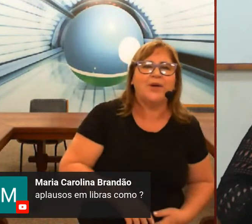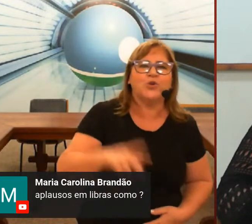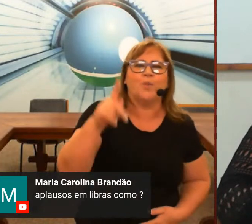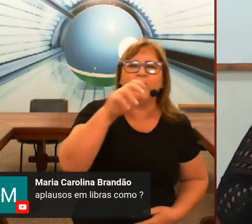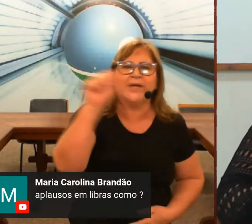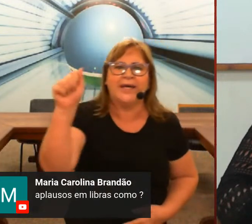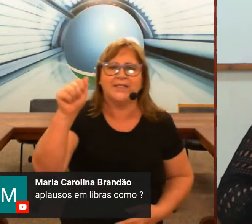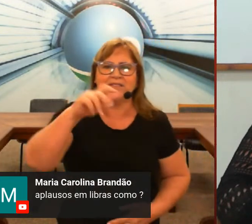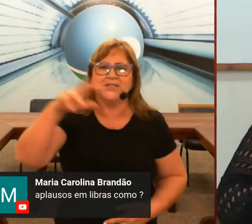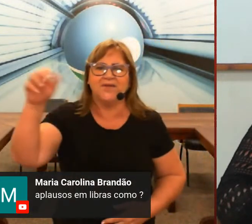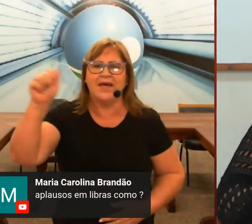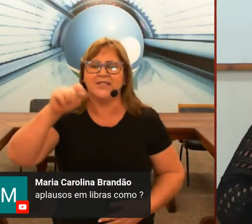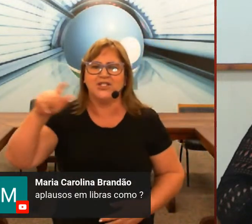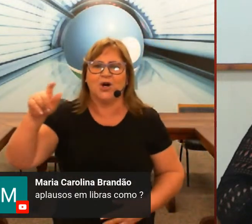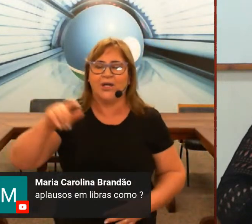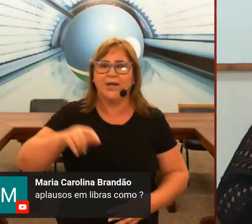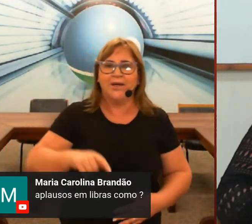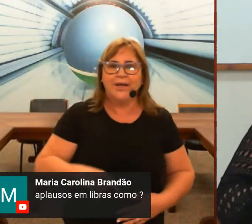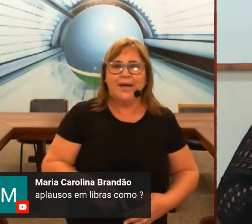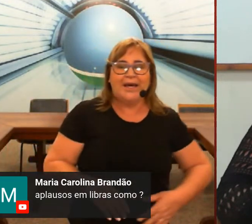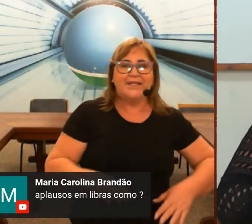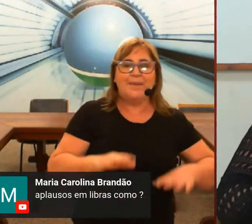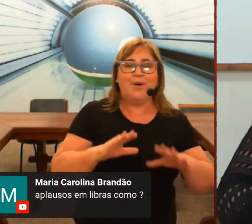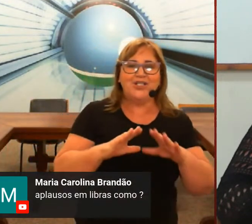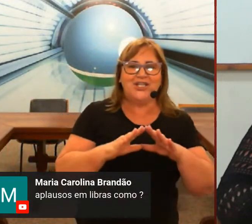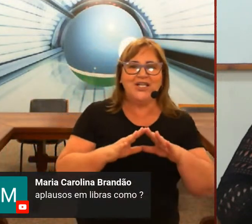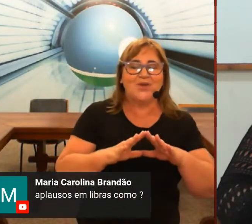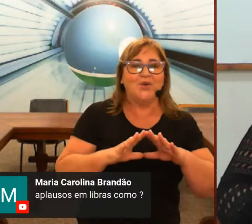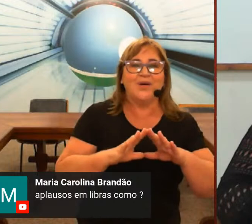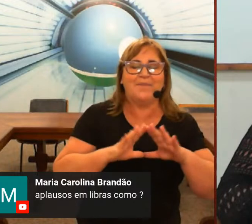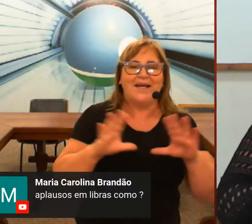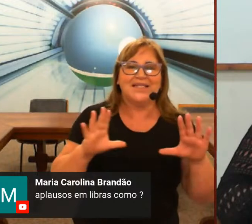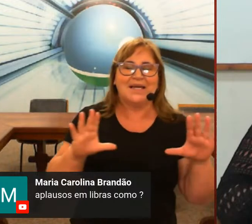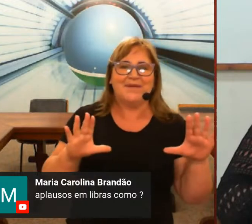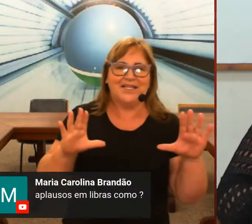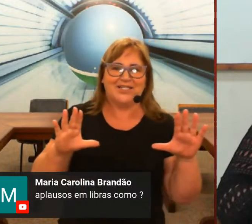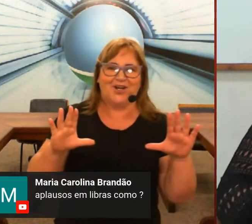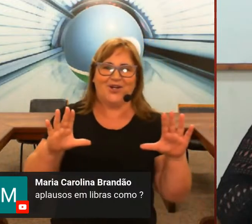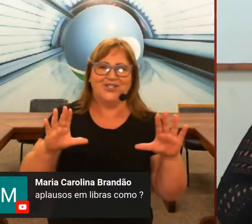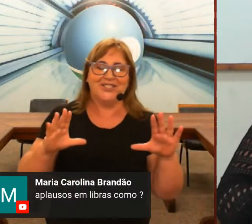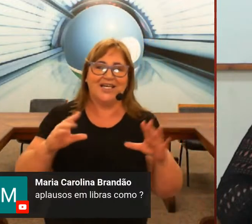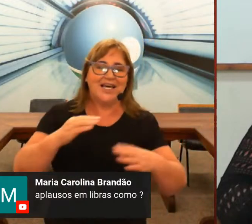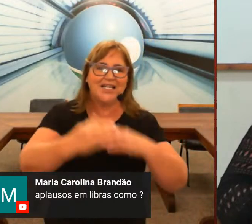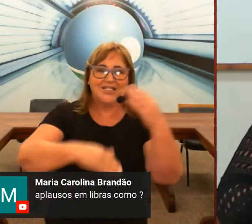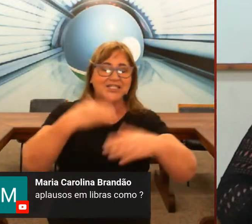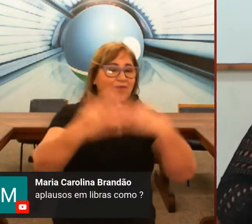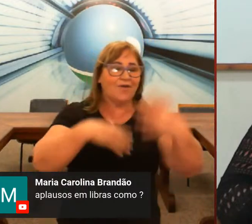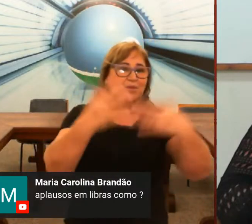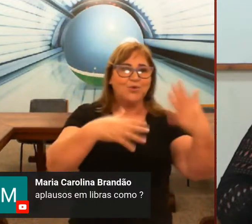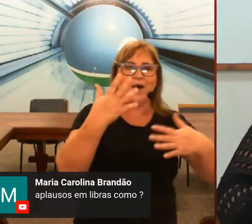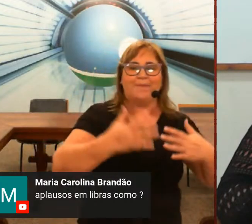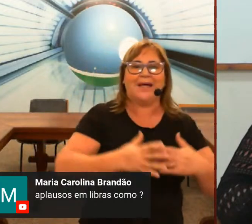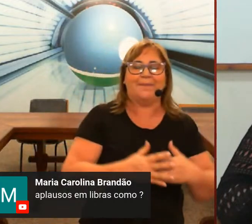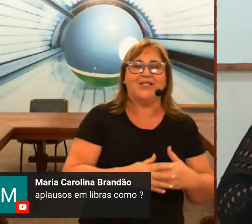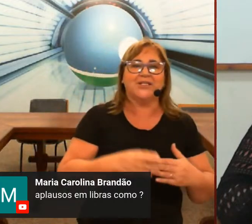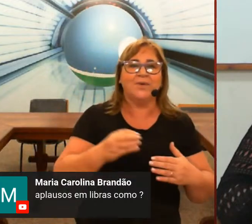perguntou português silêncio história depois disso ela nunca mais que saber da dantilologia e ela desenvolveu assim muito rapidamente então